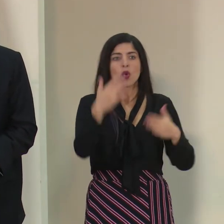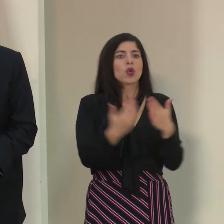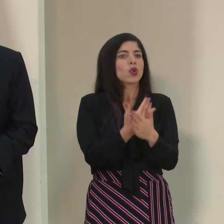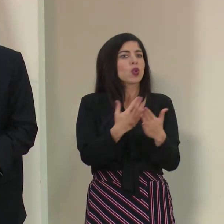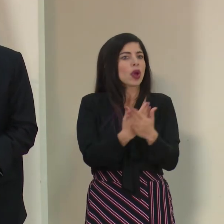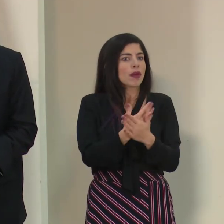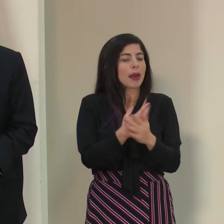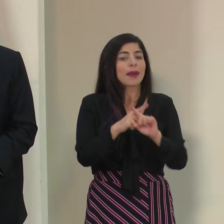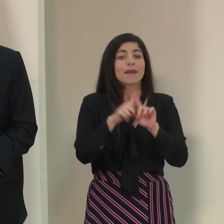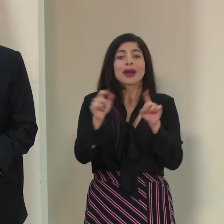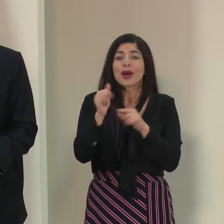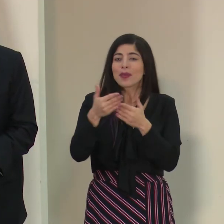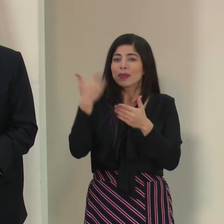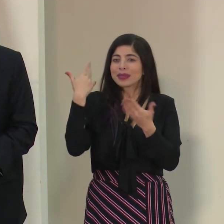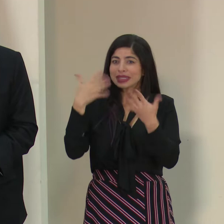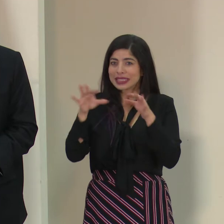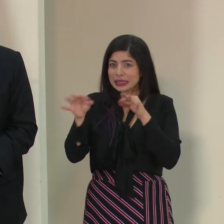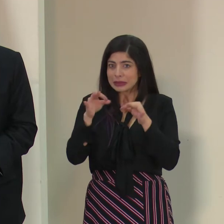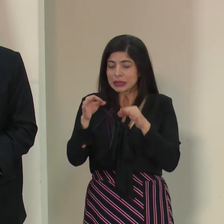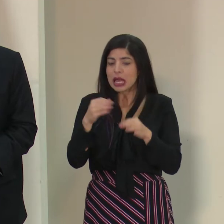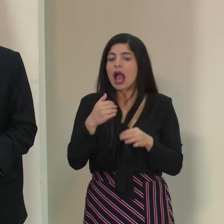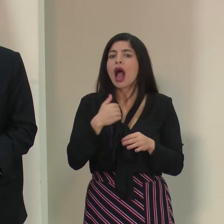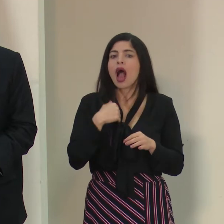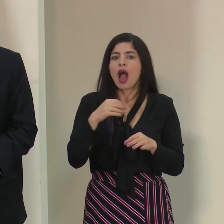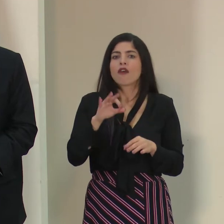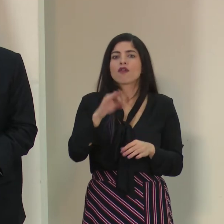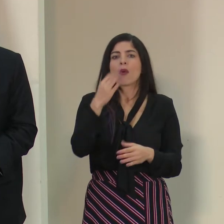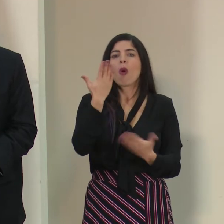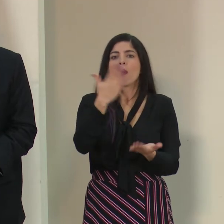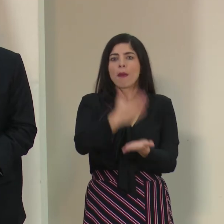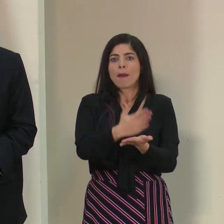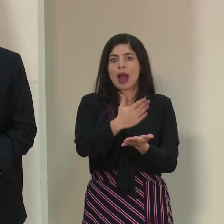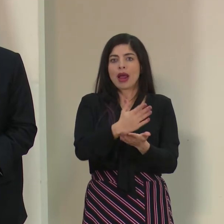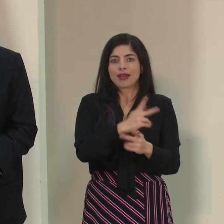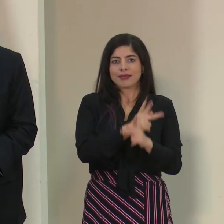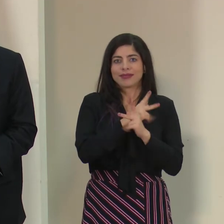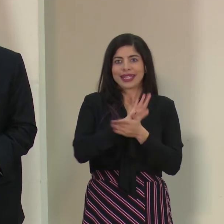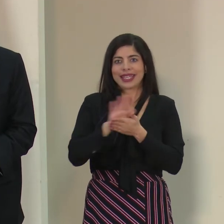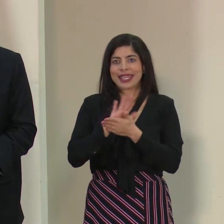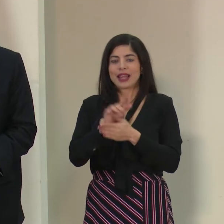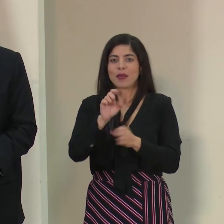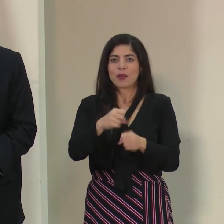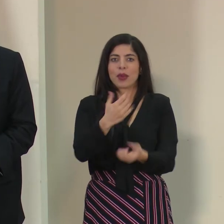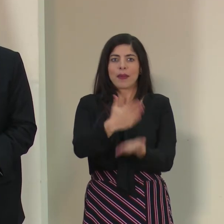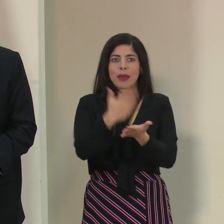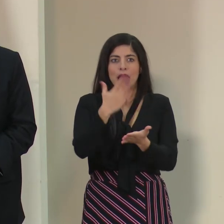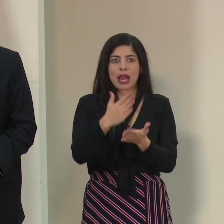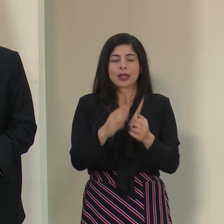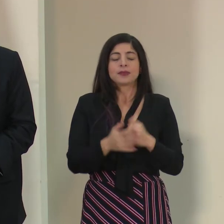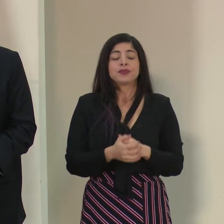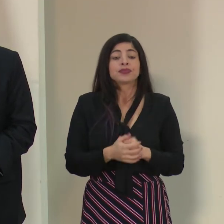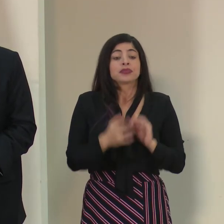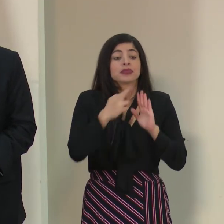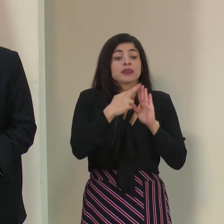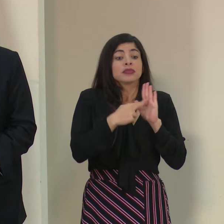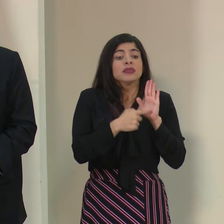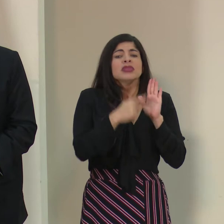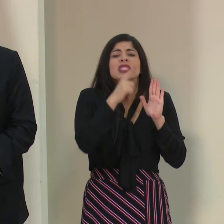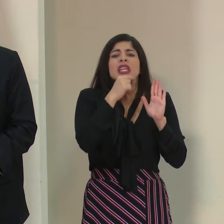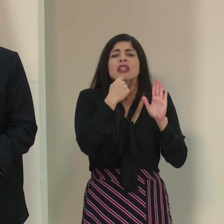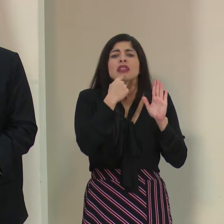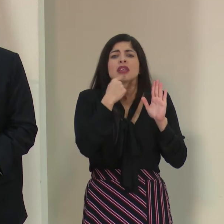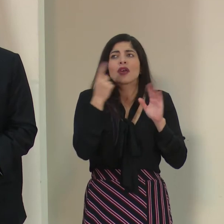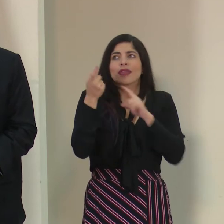como les decía, hay una forma de pararla y es con prevención e higiene. Los lineamientos los saca la OMS